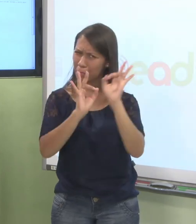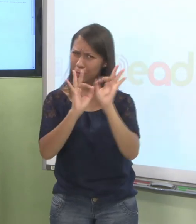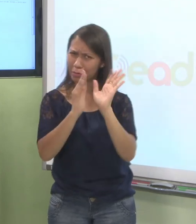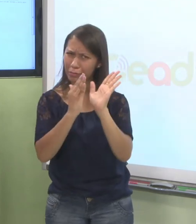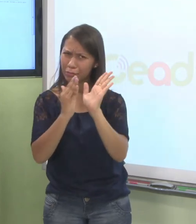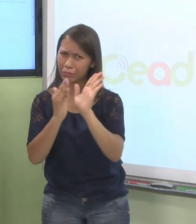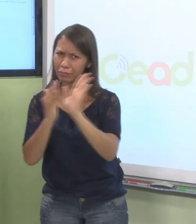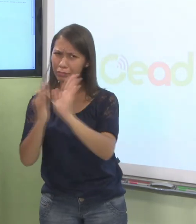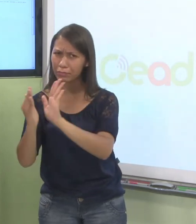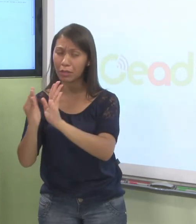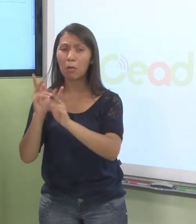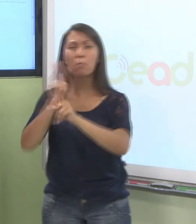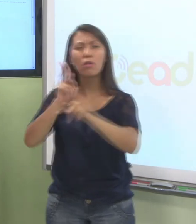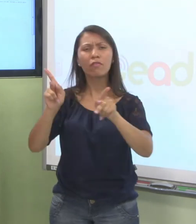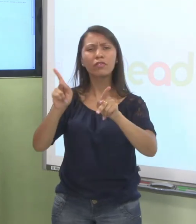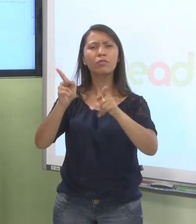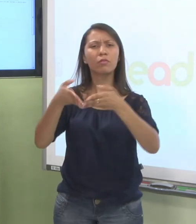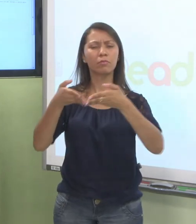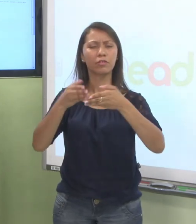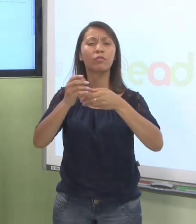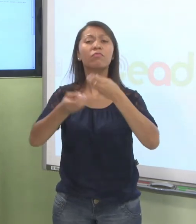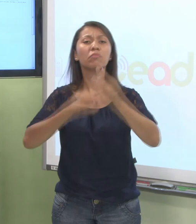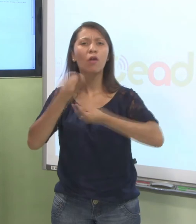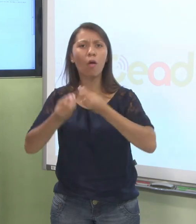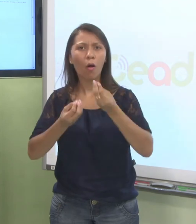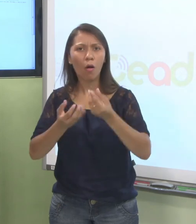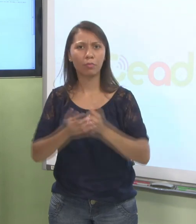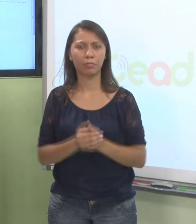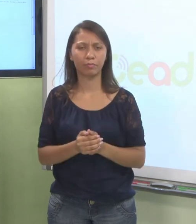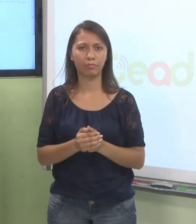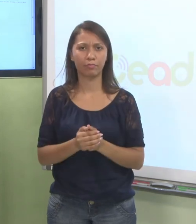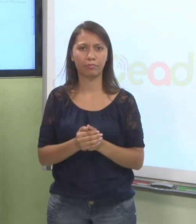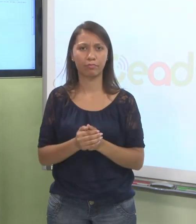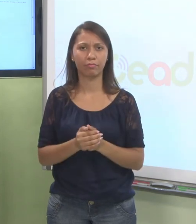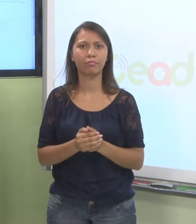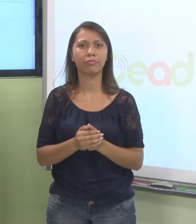está no jeito que o professor pediu. Como é que eu faço? Eu venho aqui em adicionar tarefa.